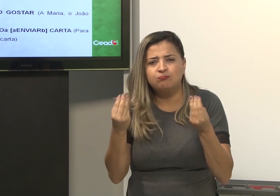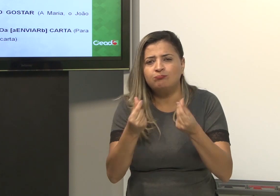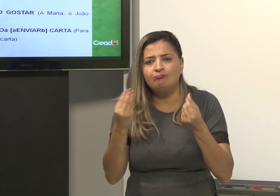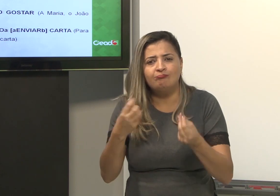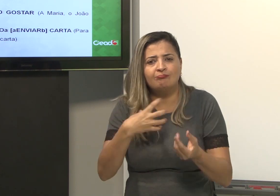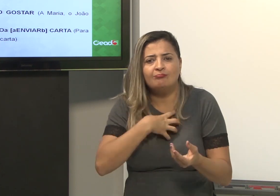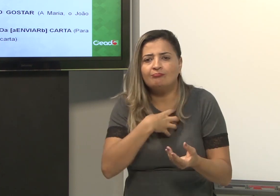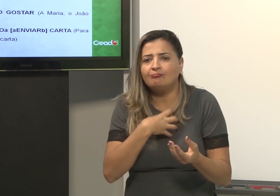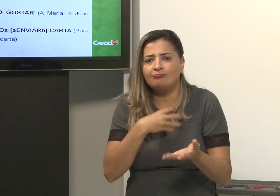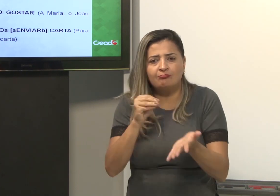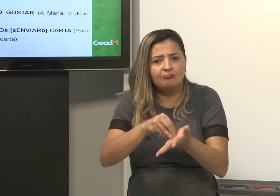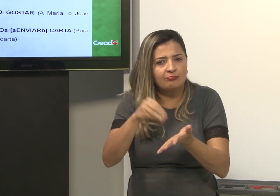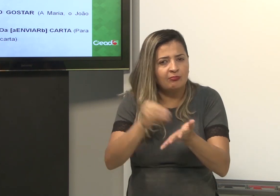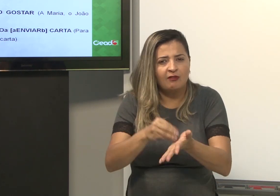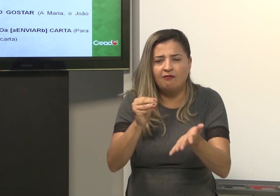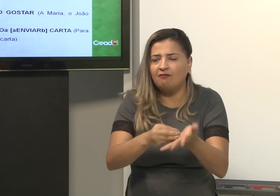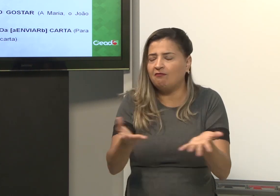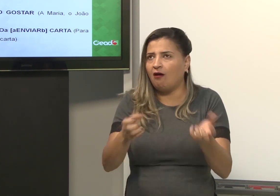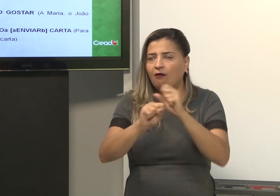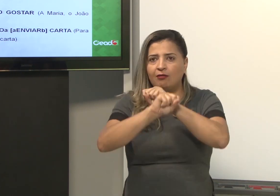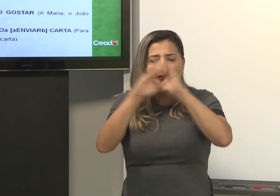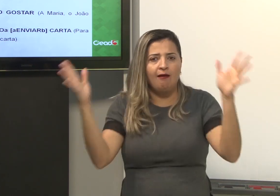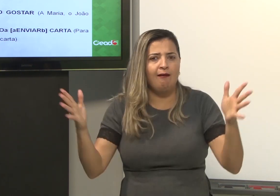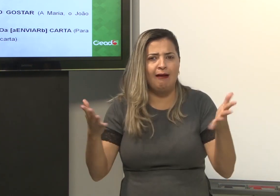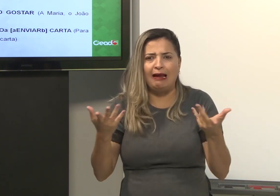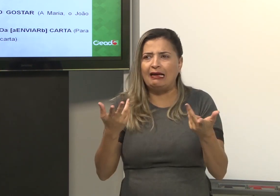sentimento. Falta alguma coisa. Não fica muito claro.